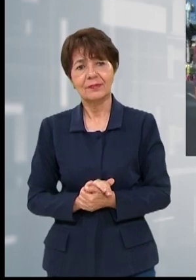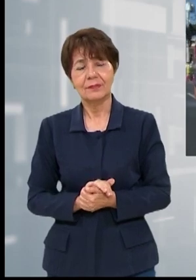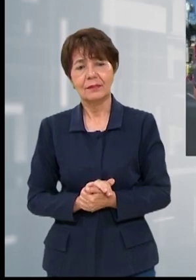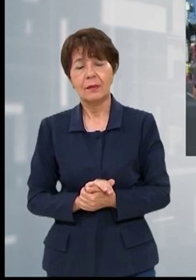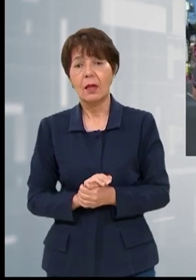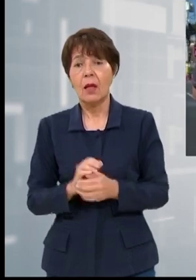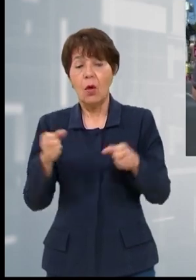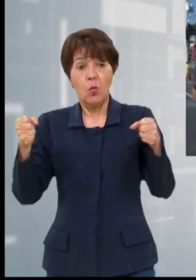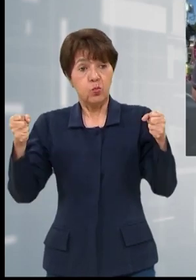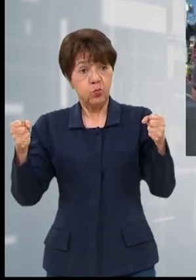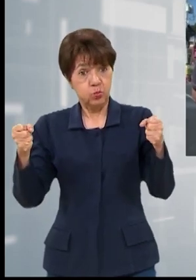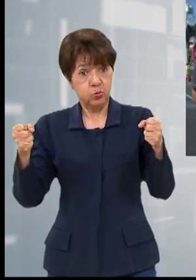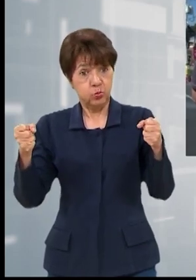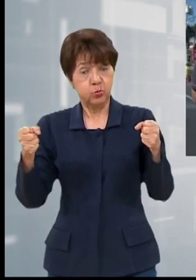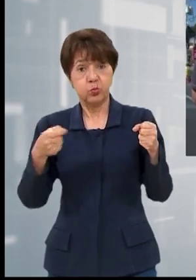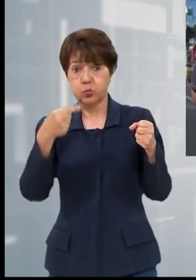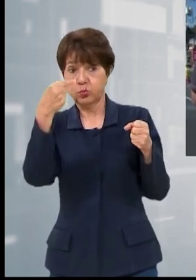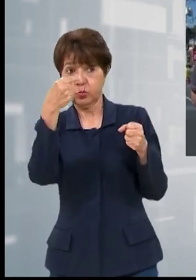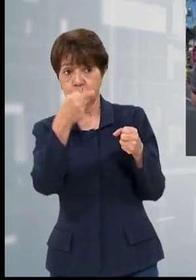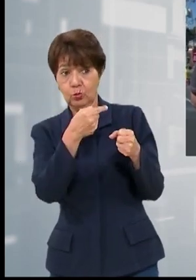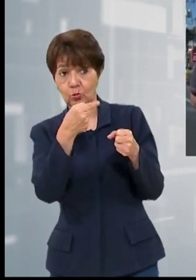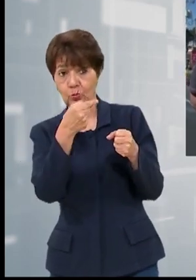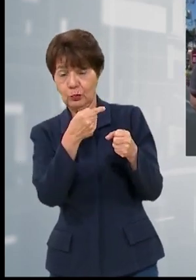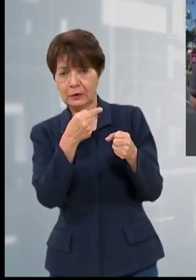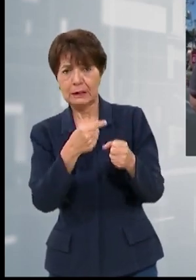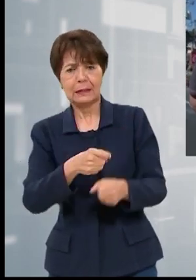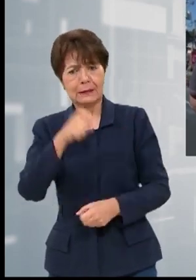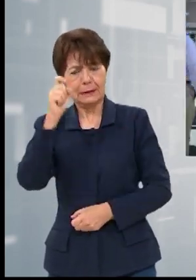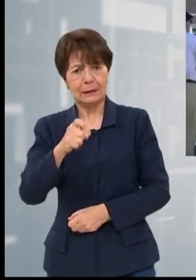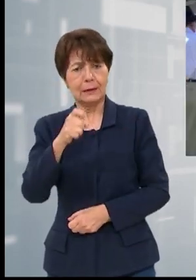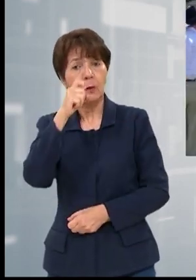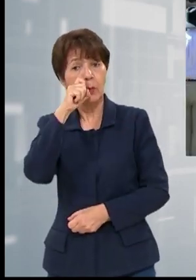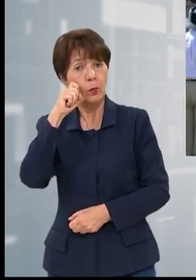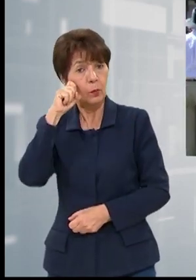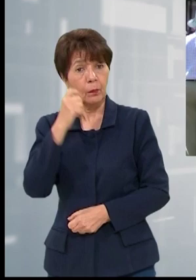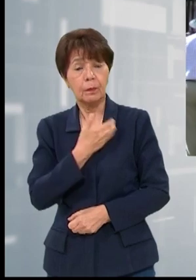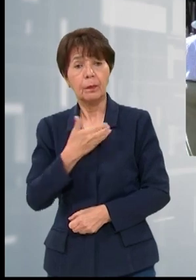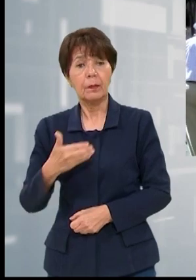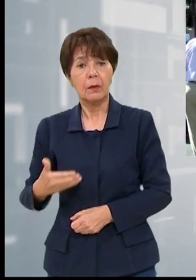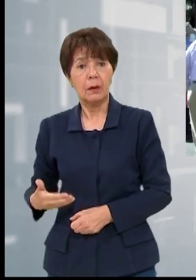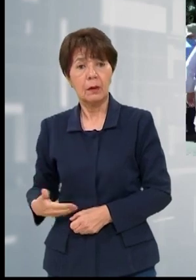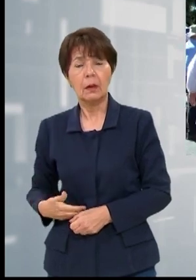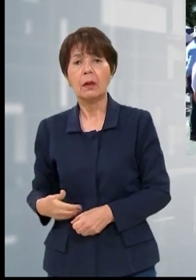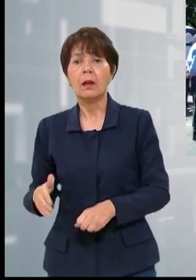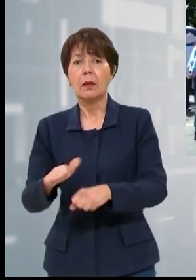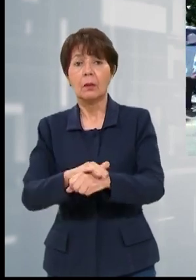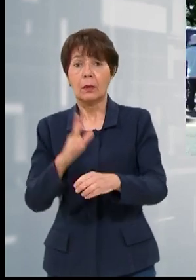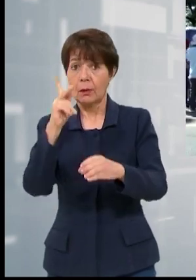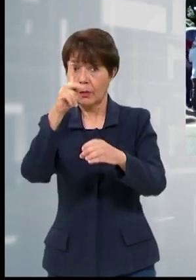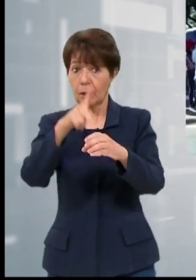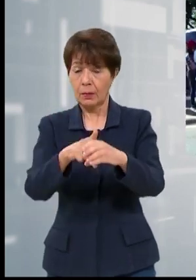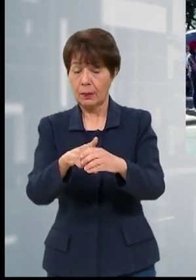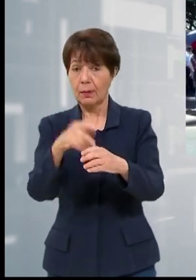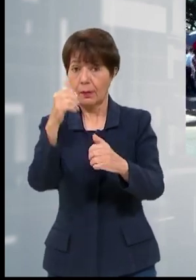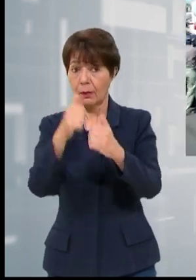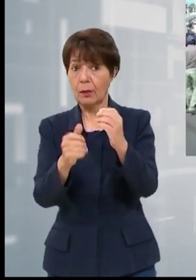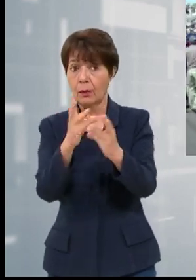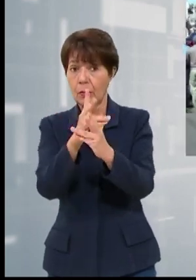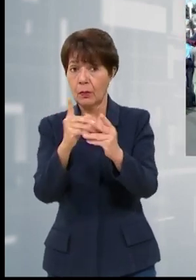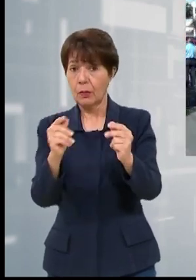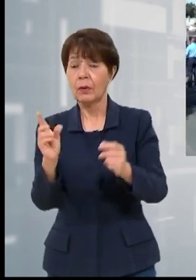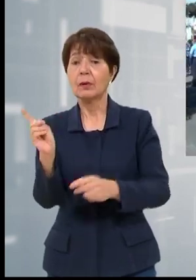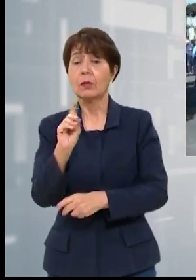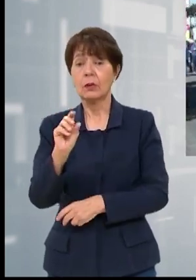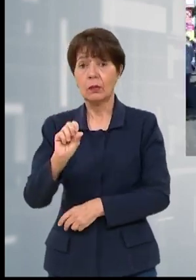Con pancartas en mano exigiendo a la presidenta Xiomara Castro su intervención directa para resolver la problemática del SANA-A,